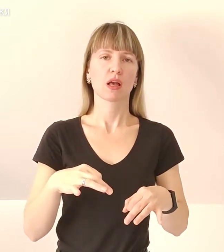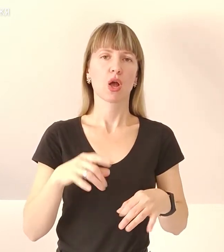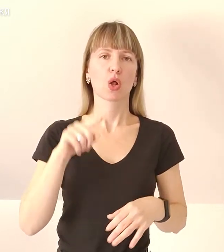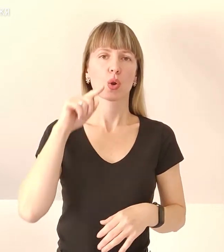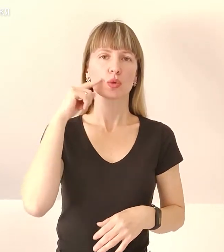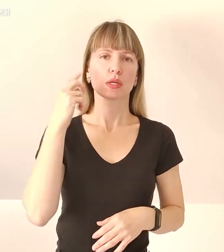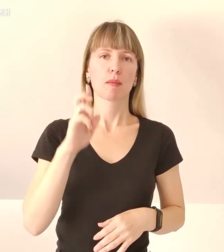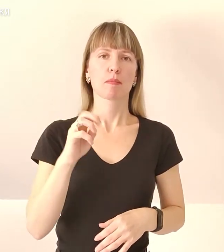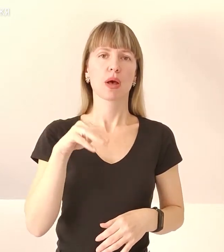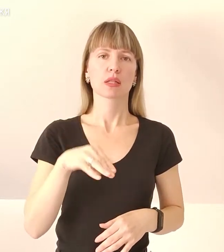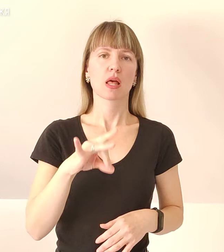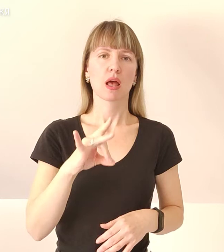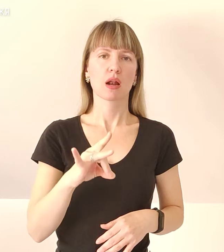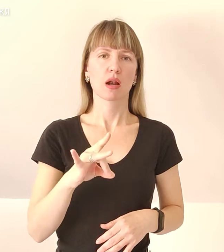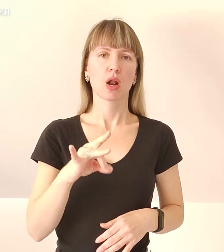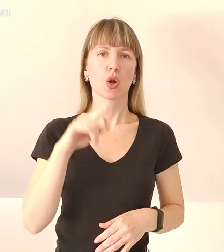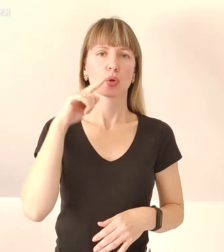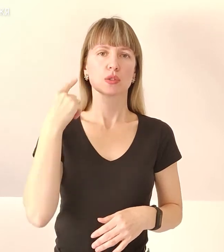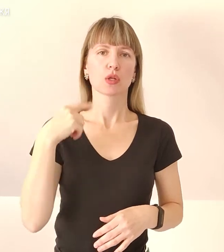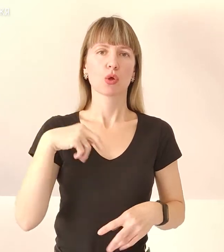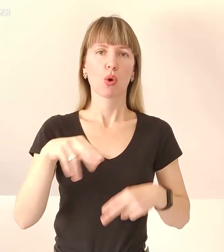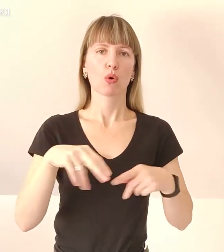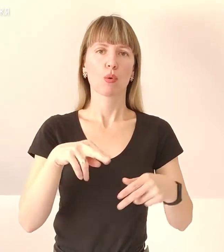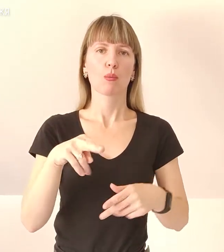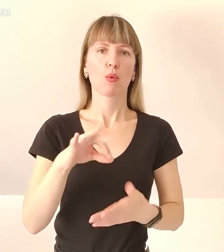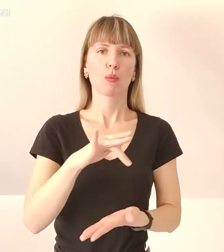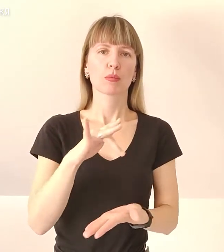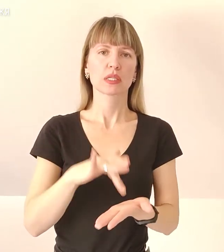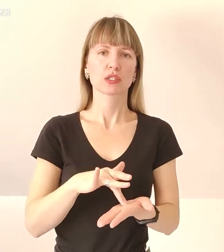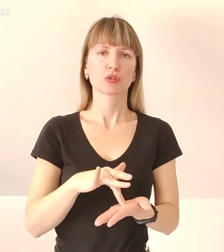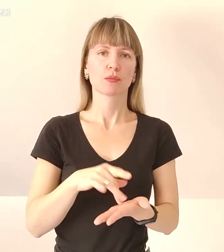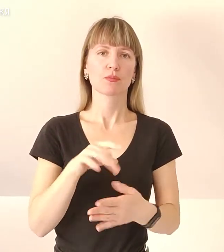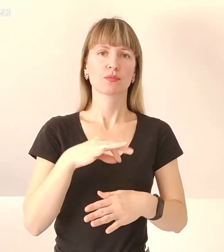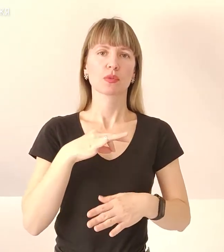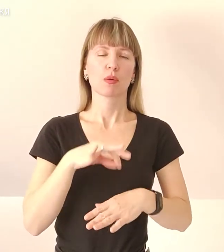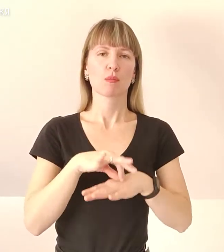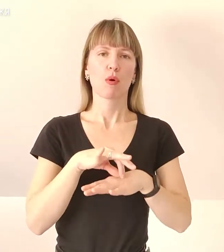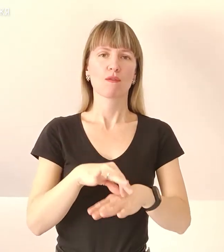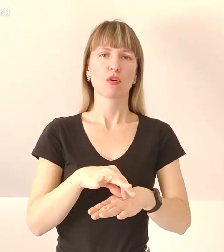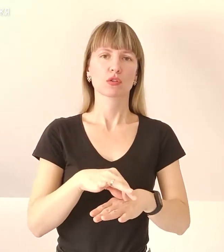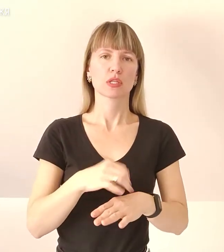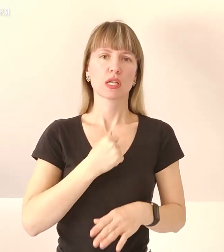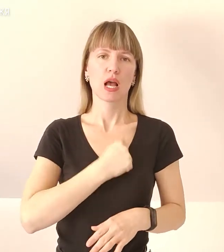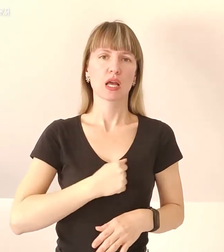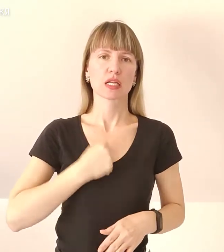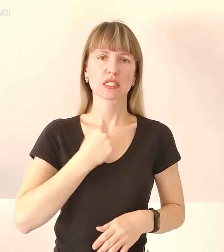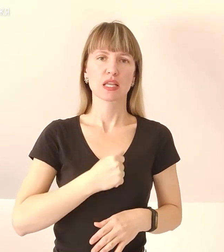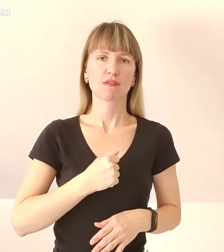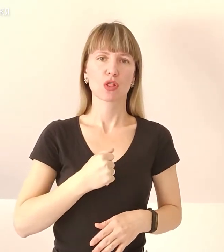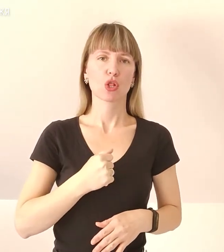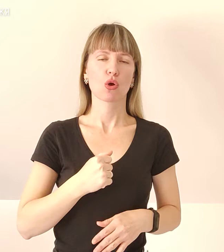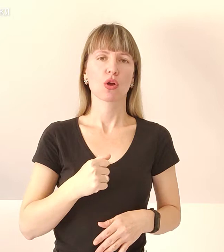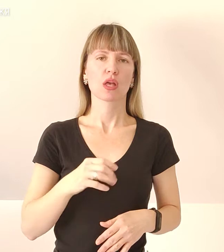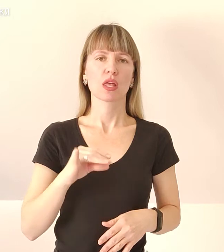БТРи. Росіяни ходять по місту, вони поводяться доволі агресивно і запевнили